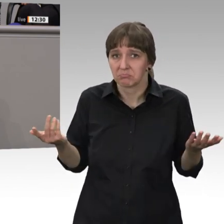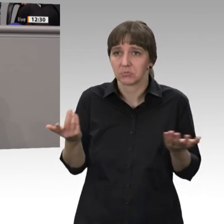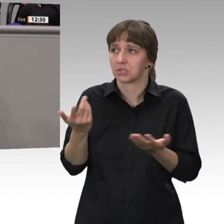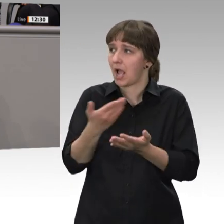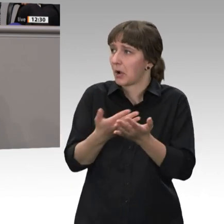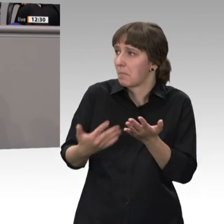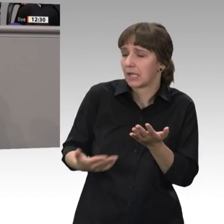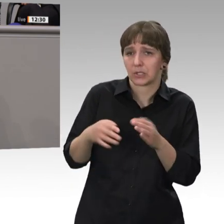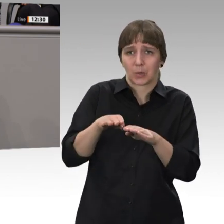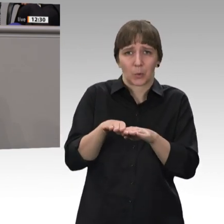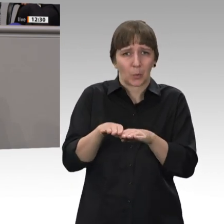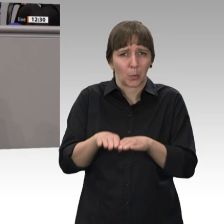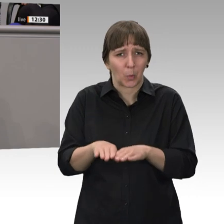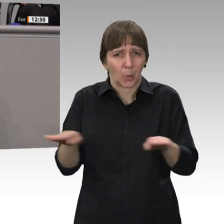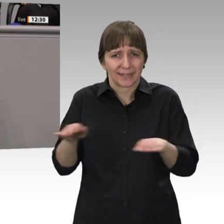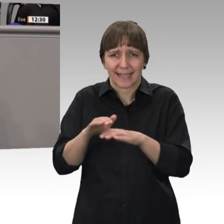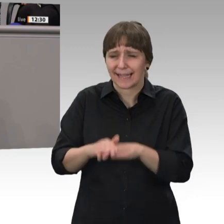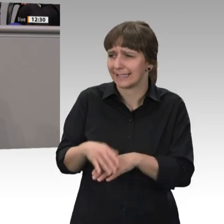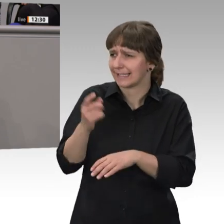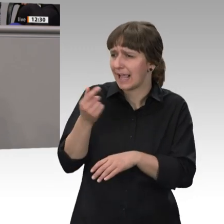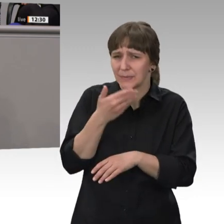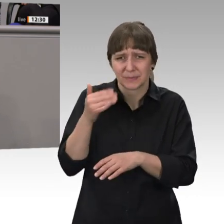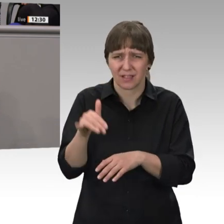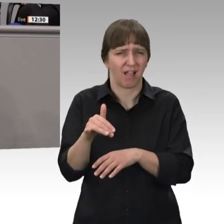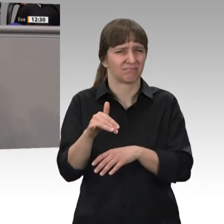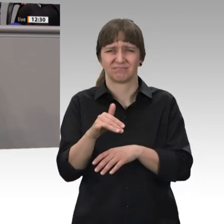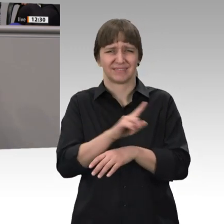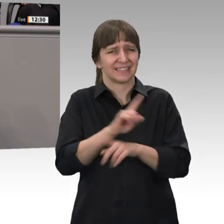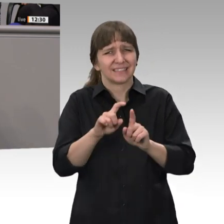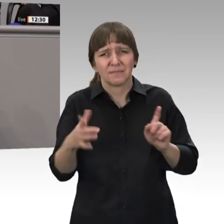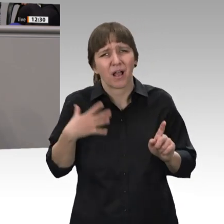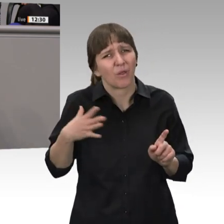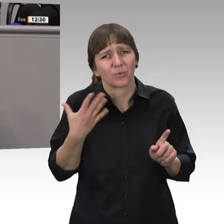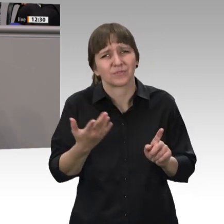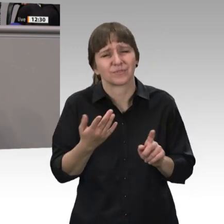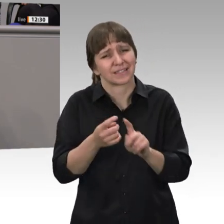Die Grundrente ist kein Luxus. Im Gegenteil, sie steht für Gerechtigkeit und Solidarität.